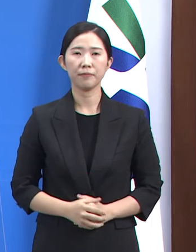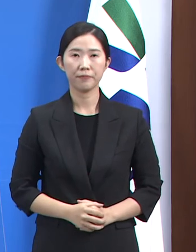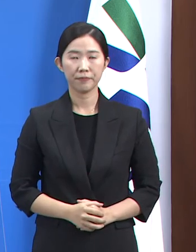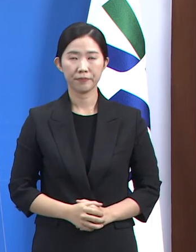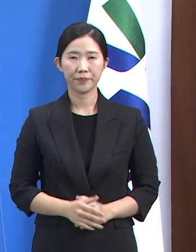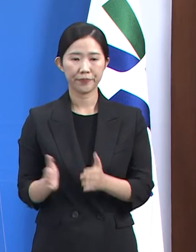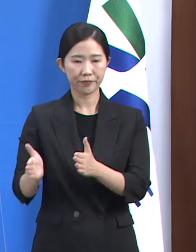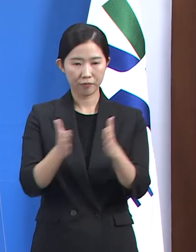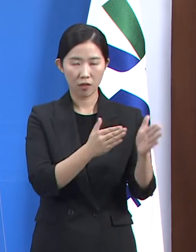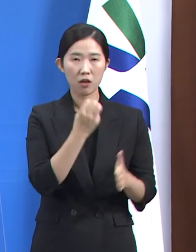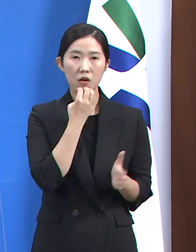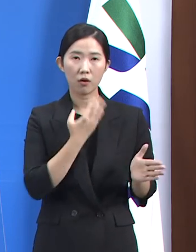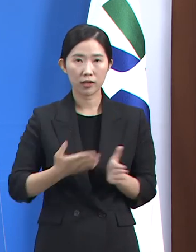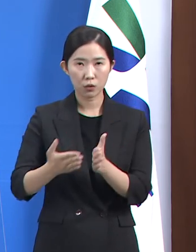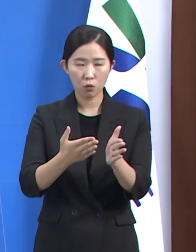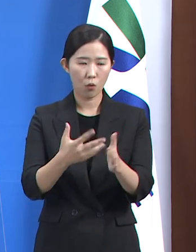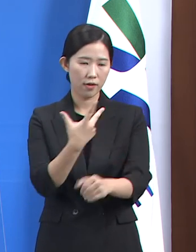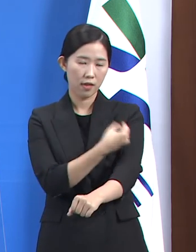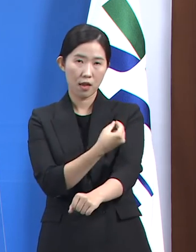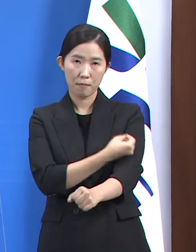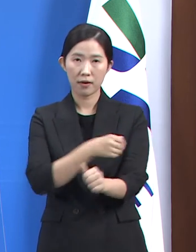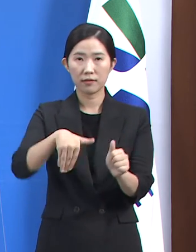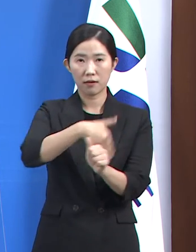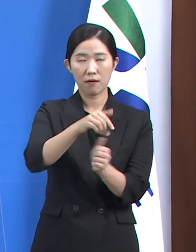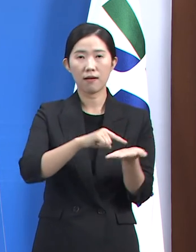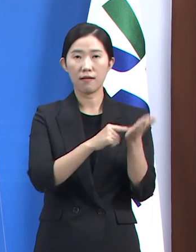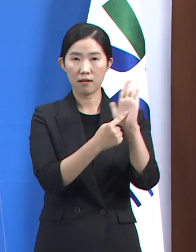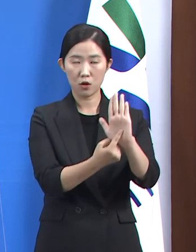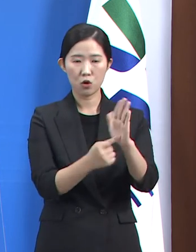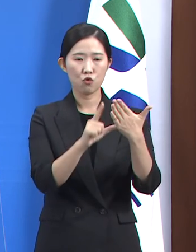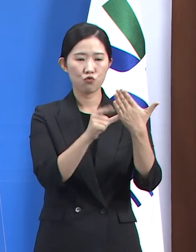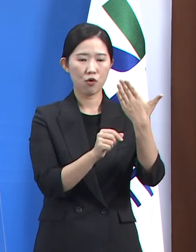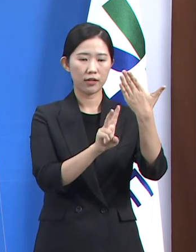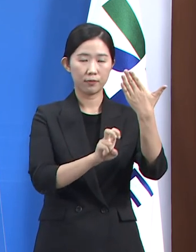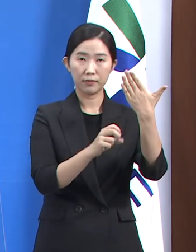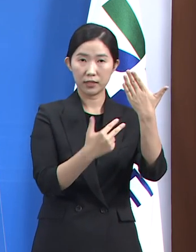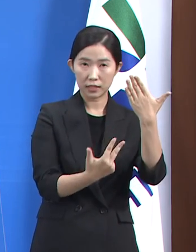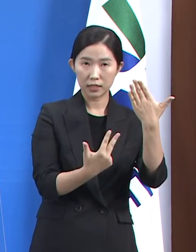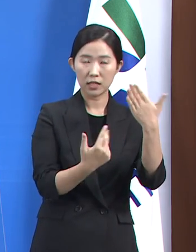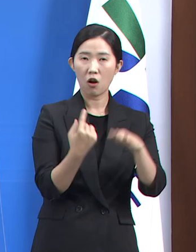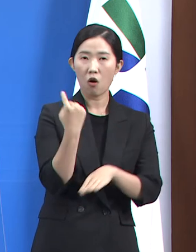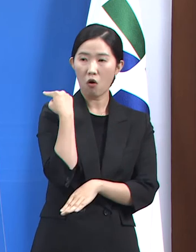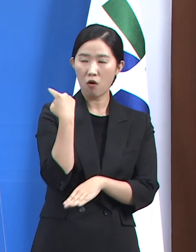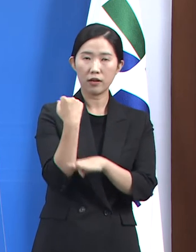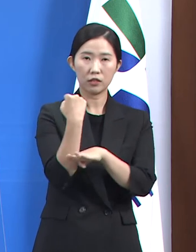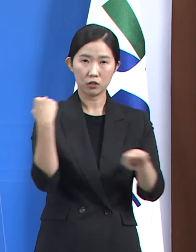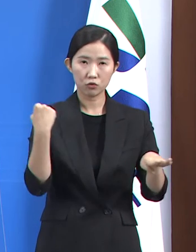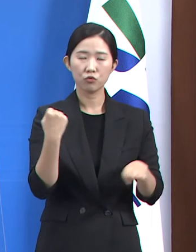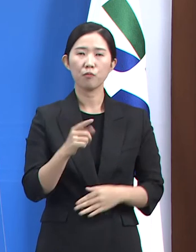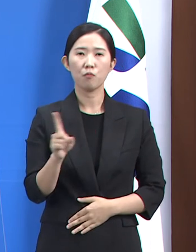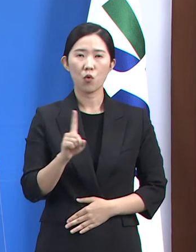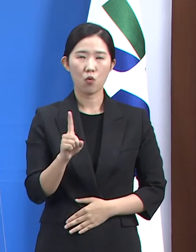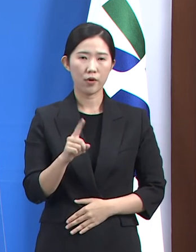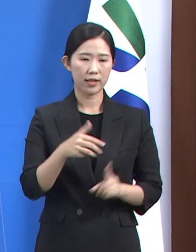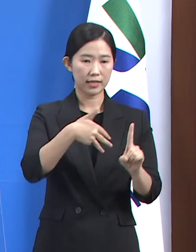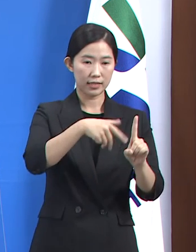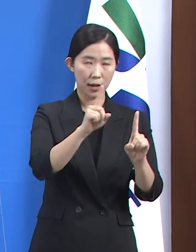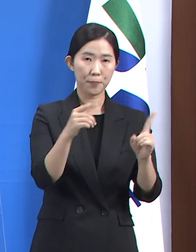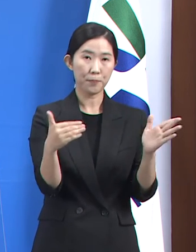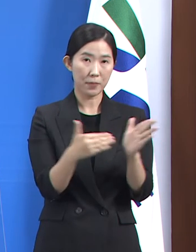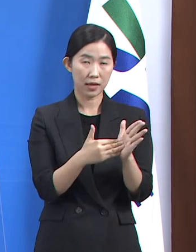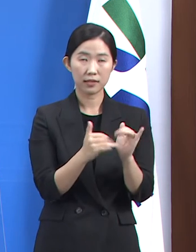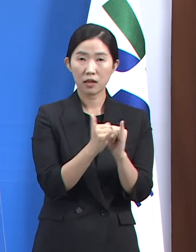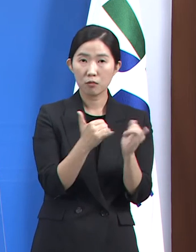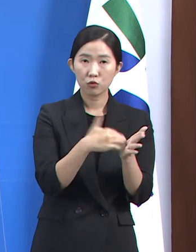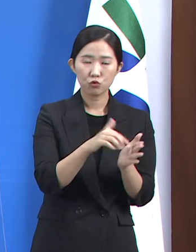다음은 경기도 코로나19 예방접종 현황입니다. 9월 27일 18시 기준 도내에서 코로나19 예방접종을 1회 이상 받은 사람은